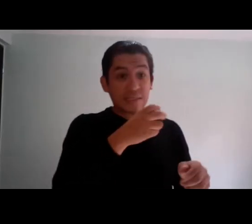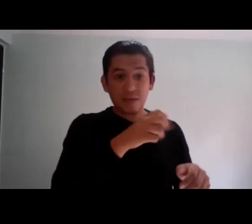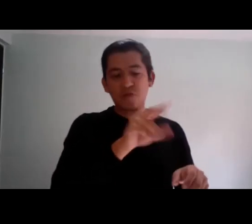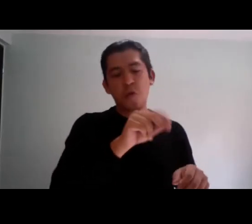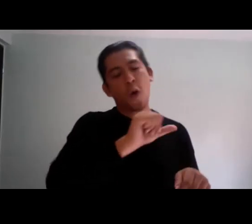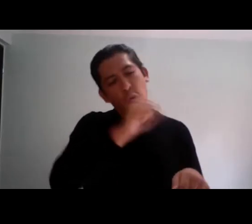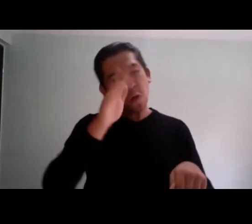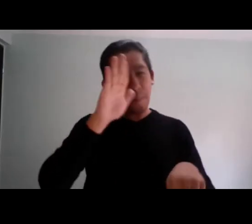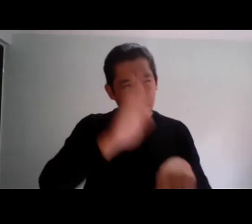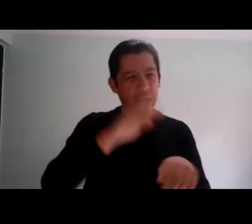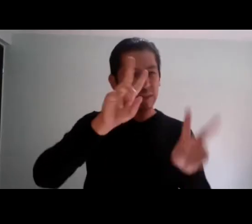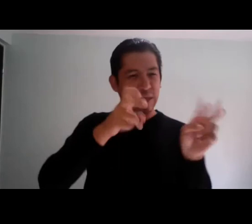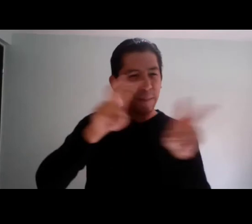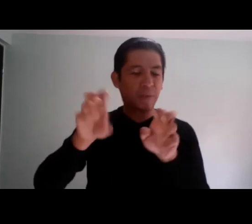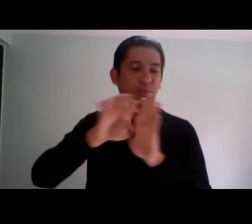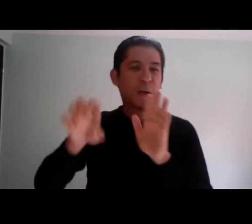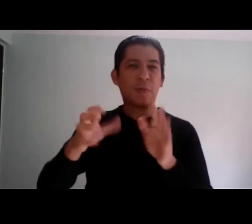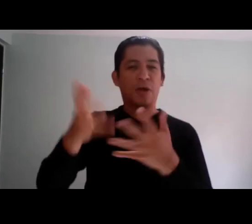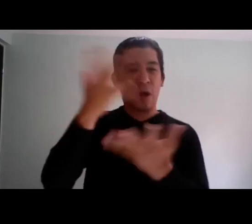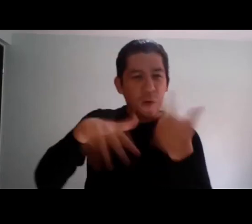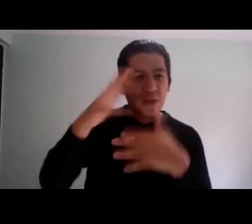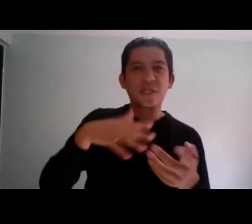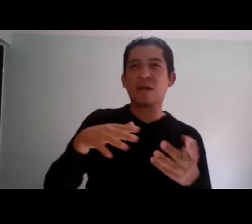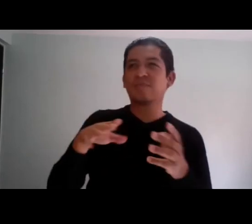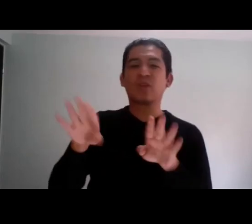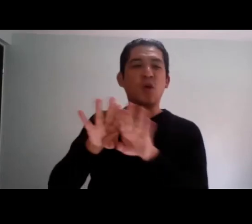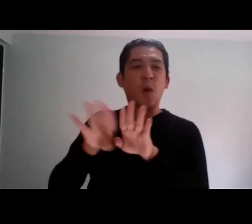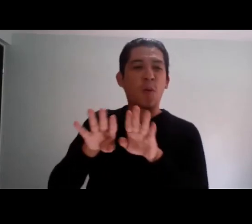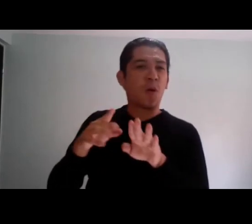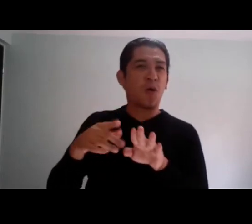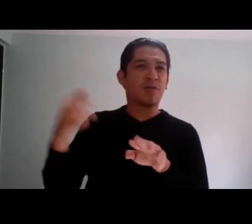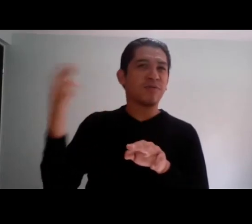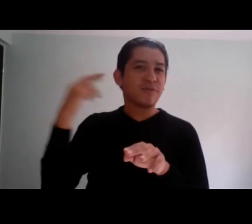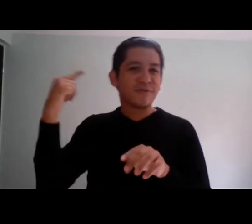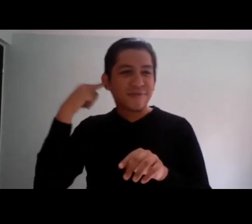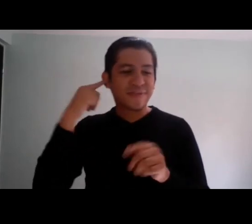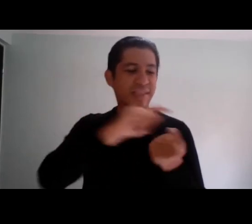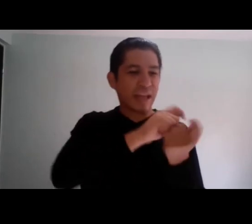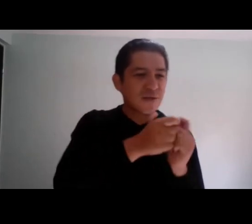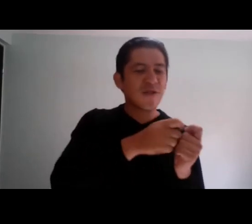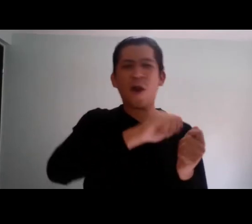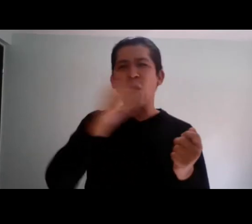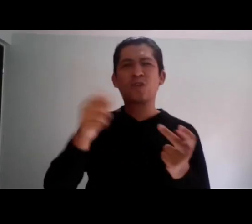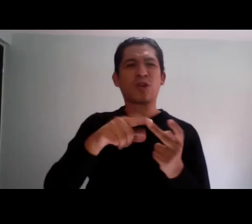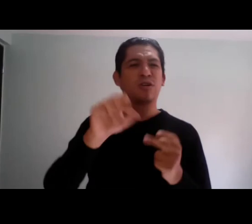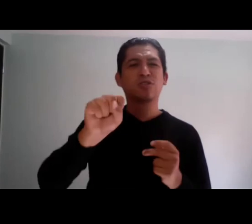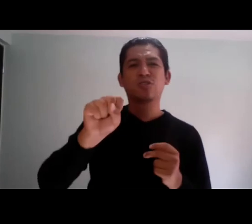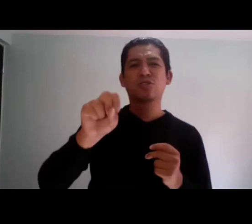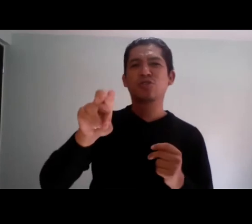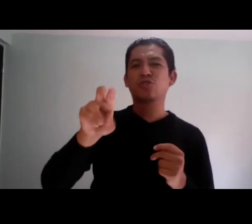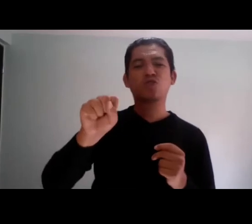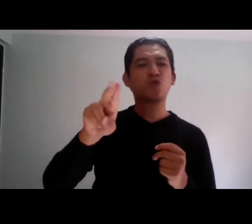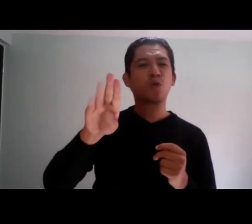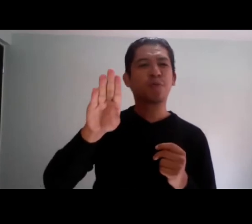buscamos algo relativamente similar, un lugar más ameno en el que podamos compartir distintas opiniones, distintas experiencias,